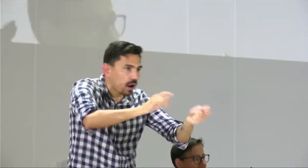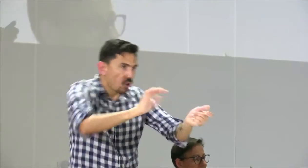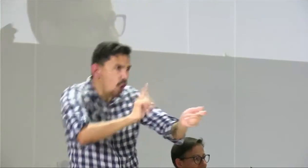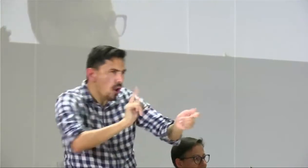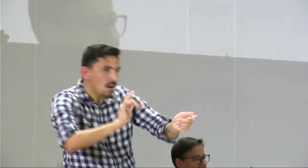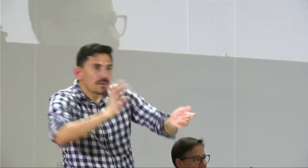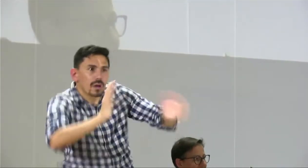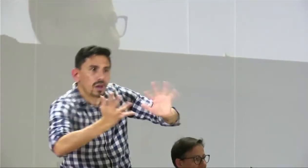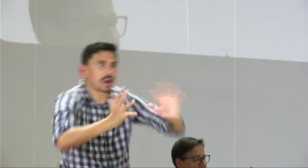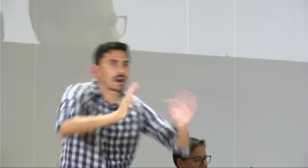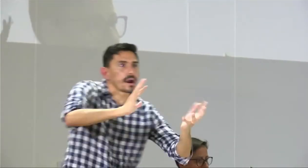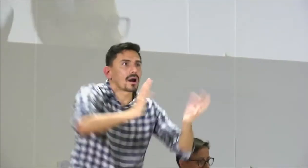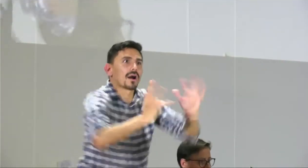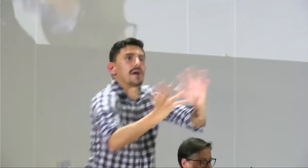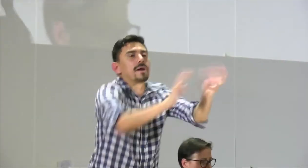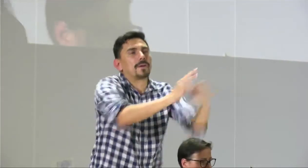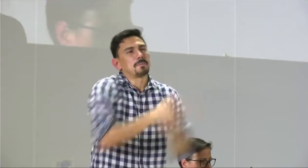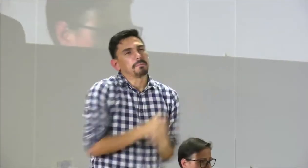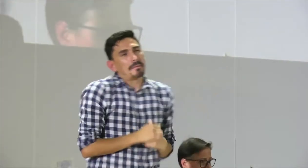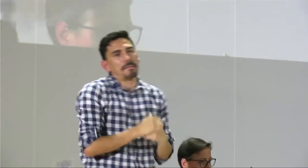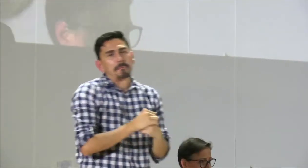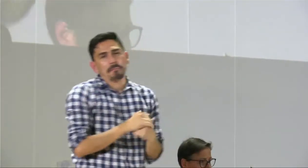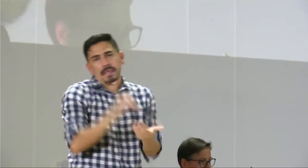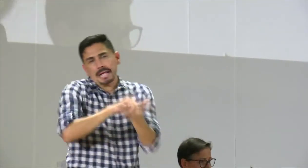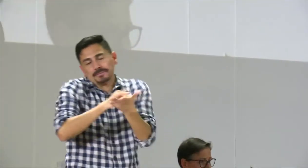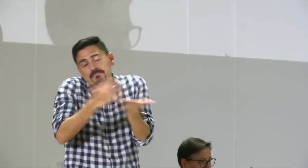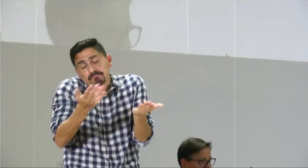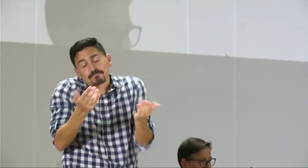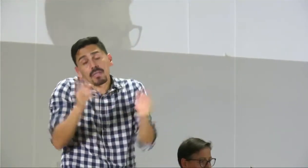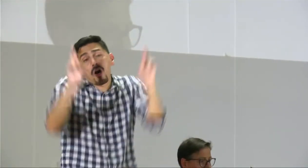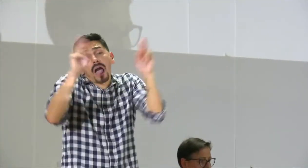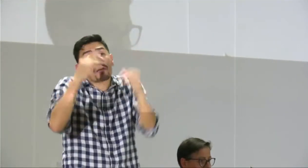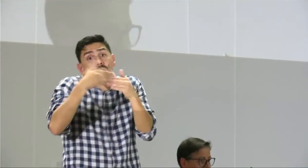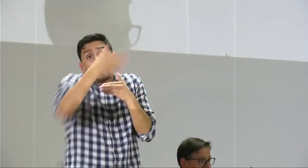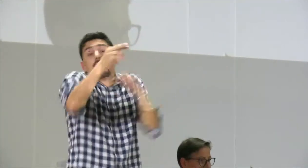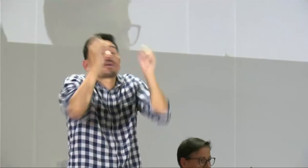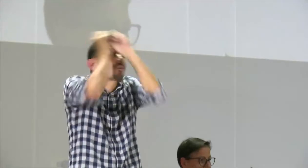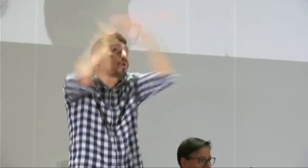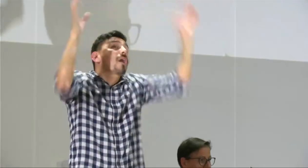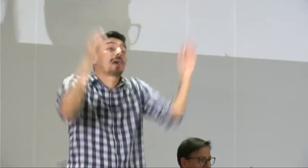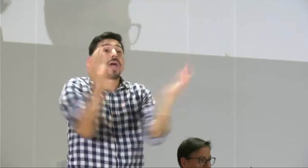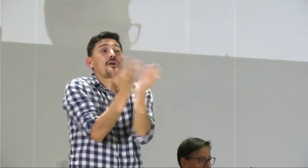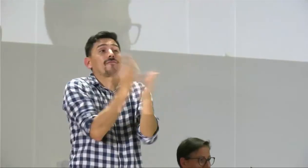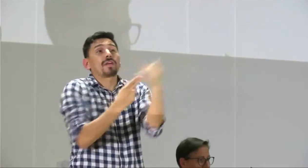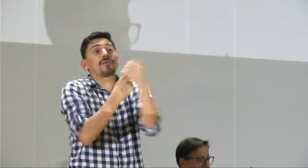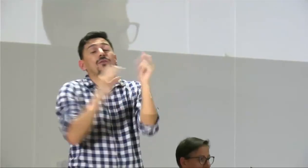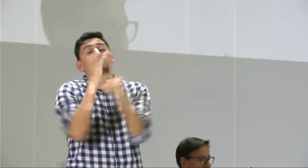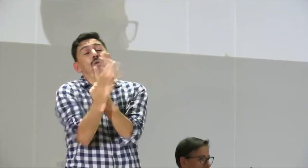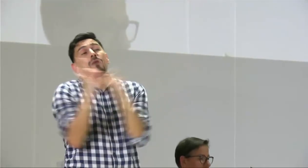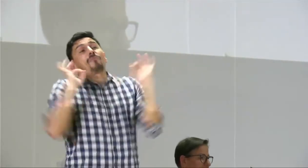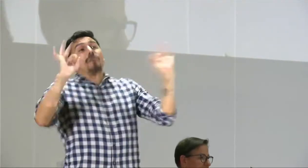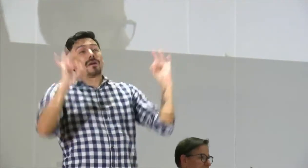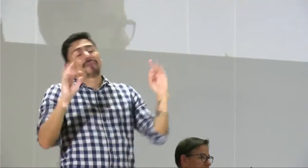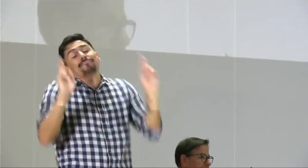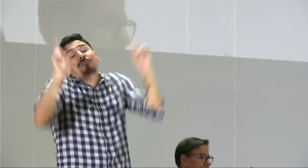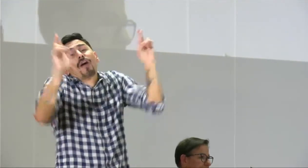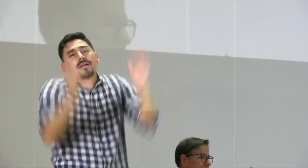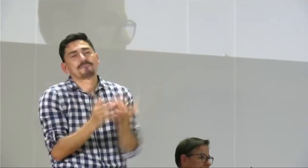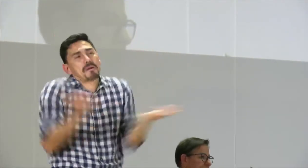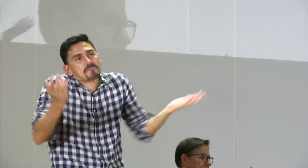y empezar a hacer esas transformaciones desde allí entonces pues esperemos que podamos lograr el sueño de lo que